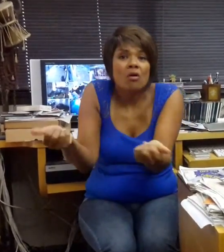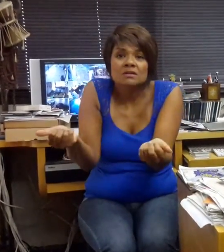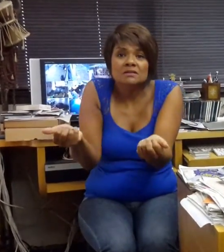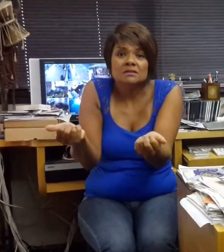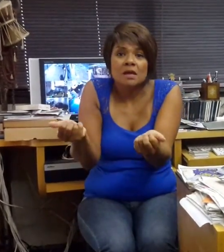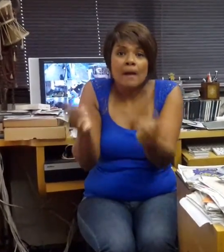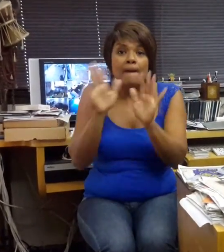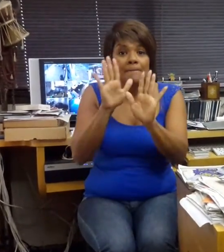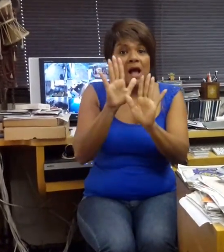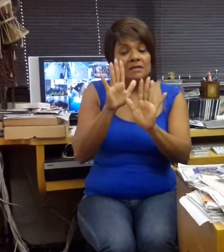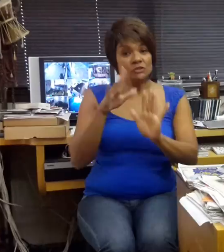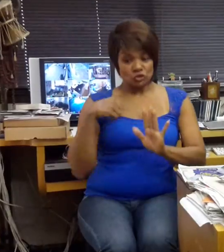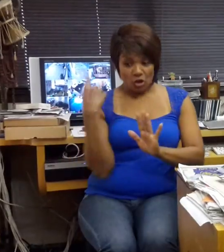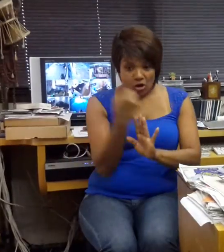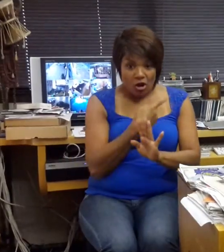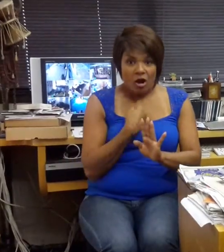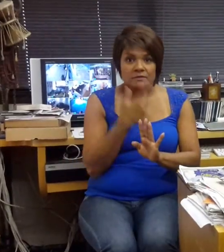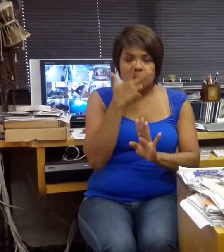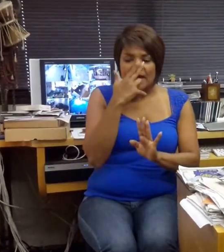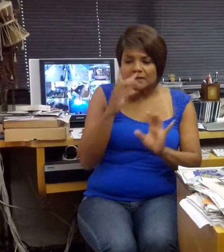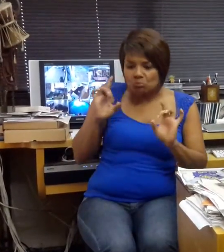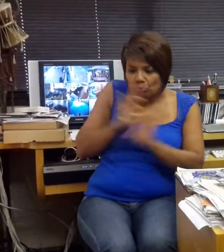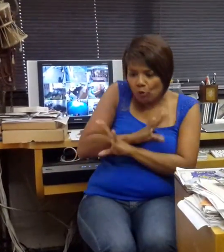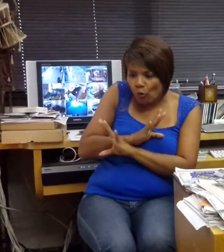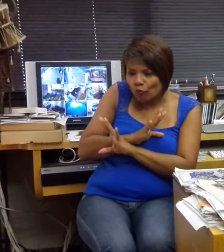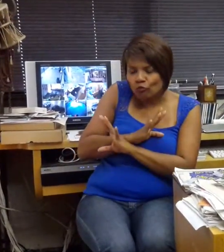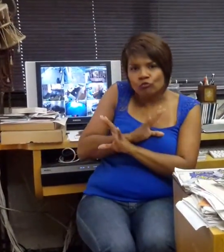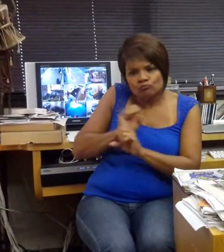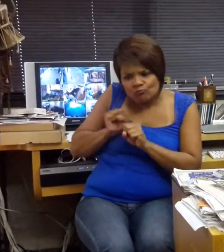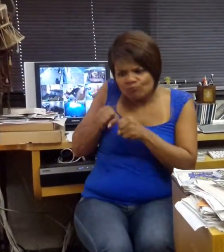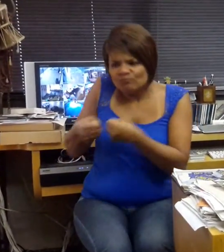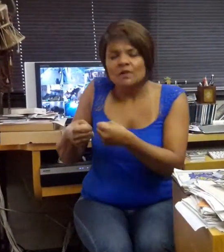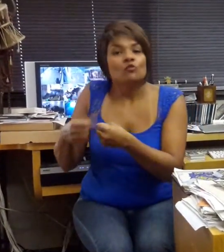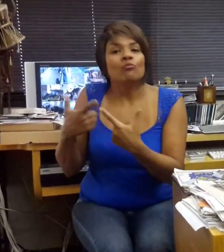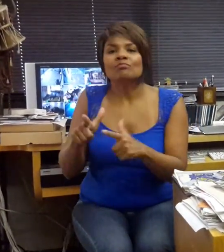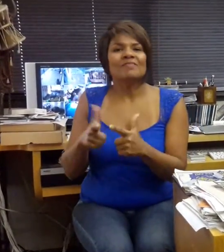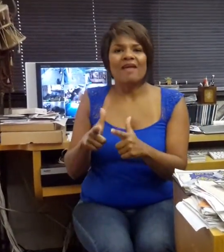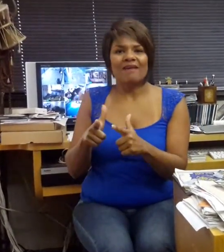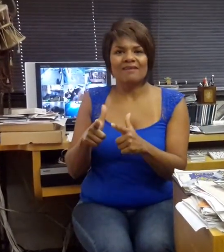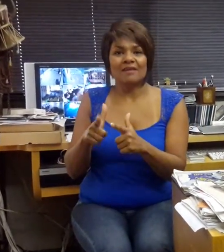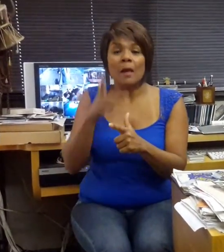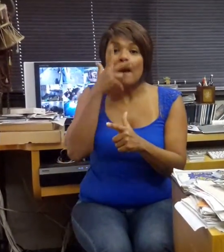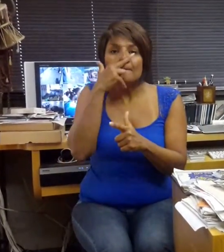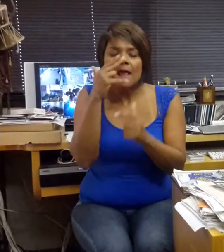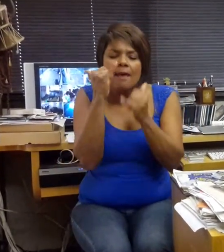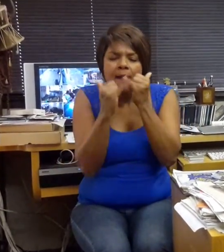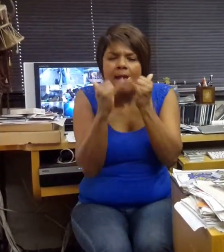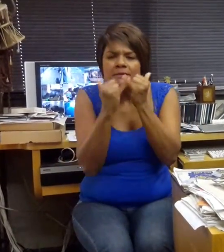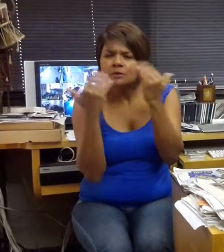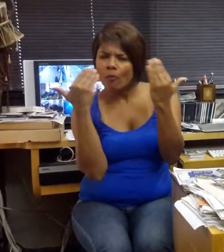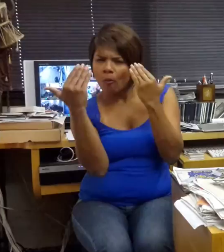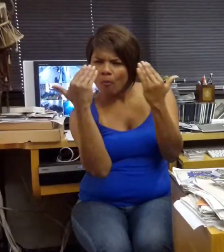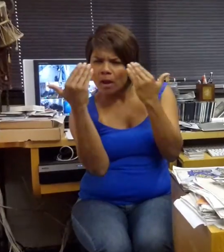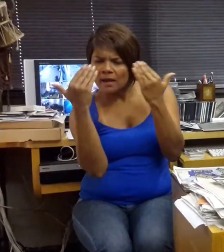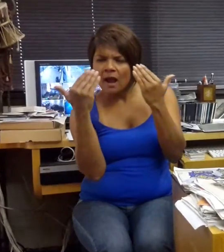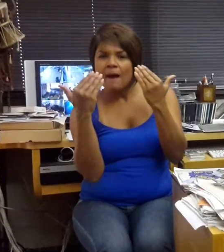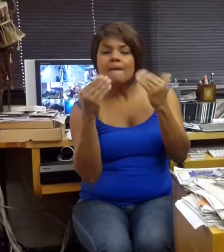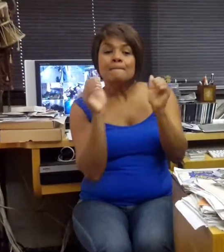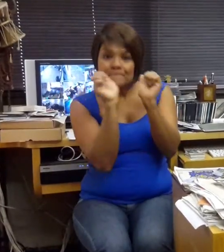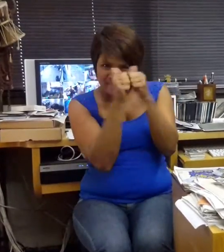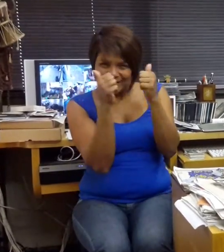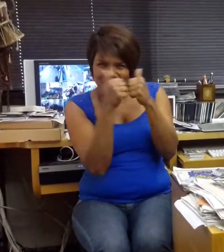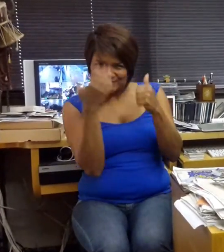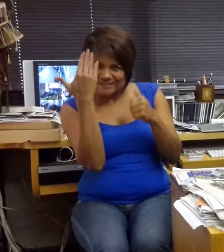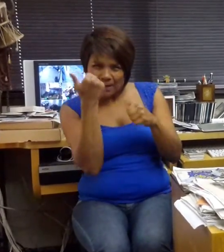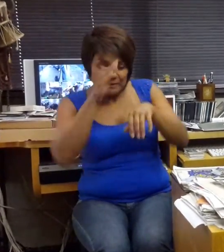ela. Tais eventos são como a fermentação da massa do pão. Enquanto o fermento